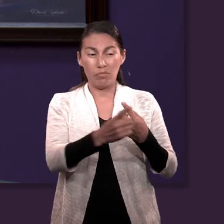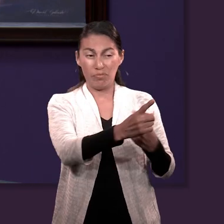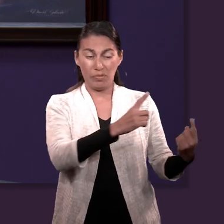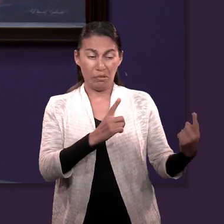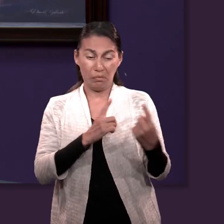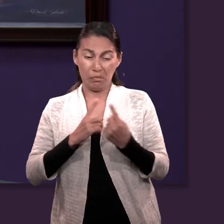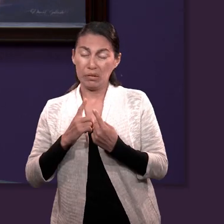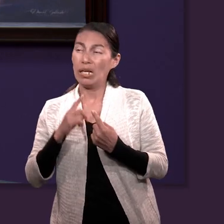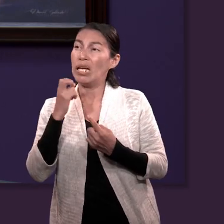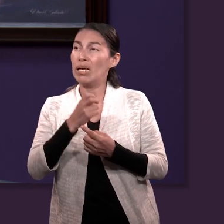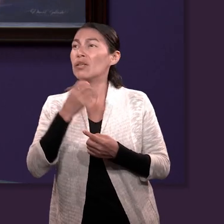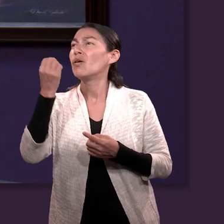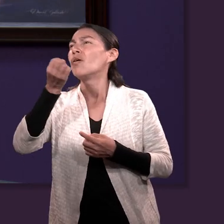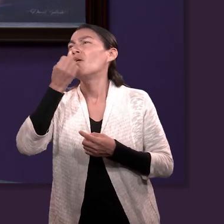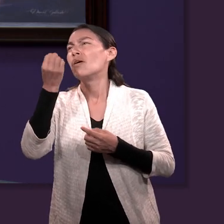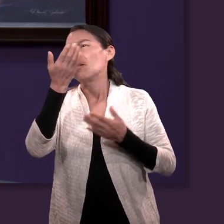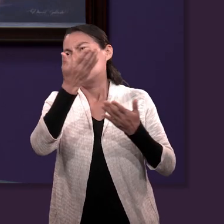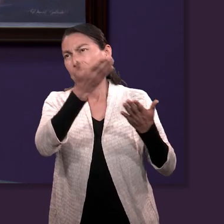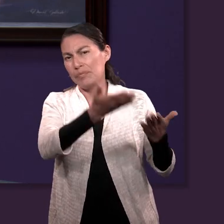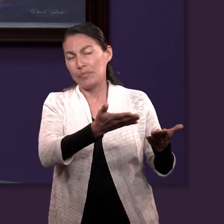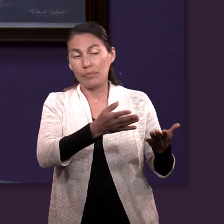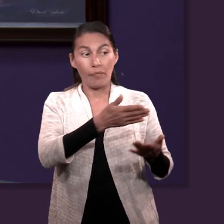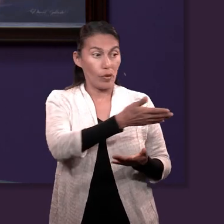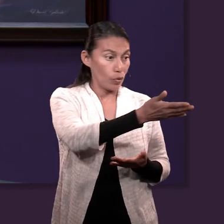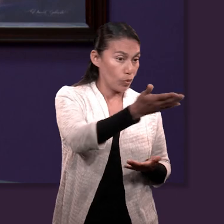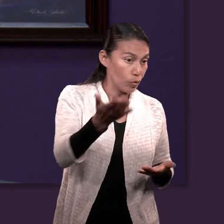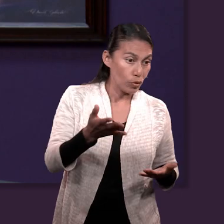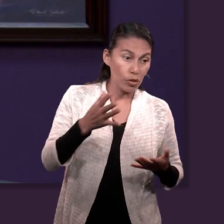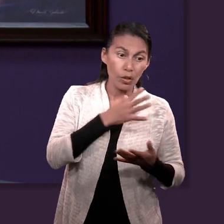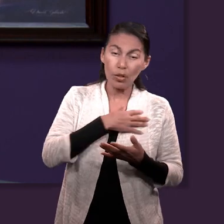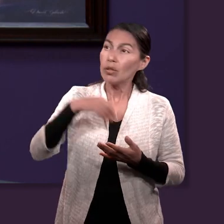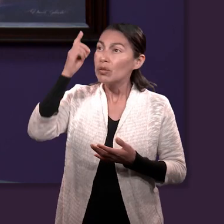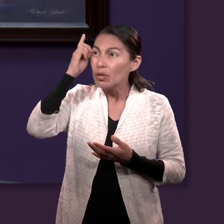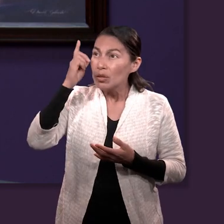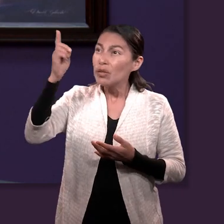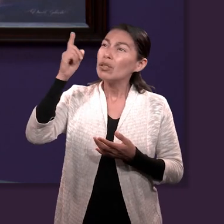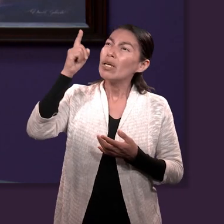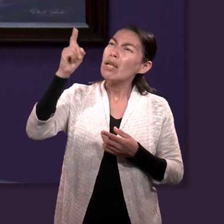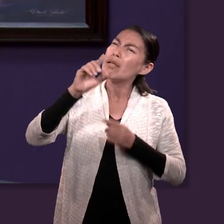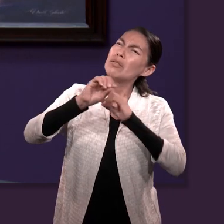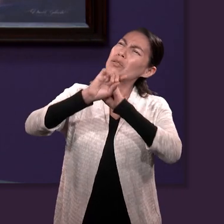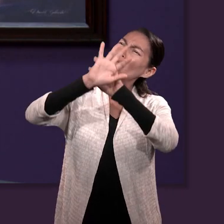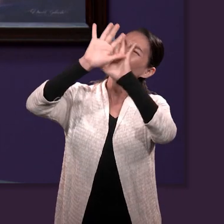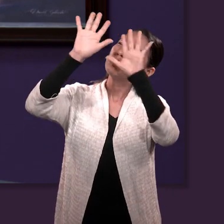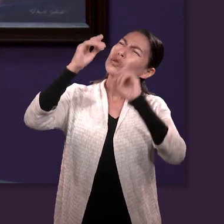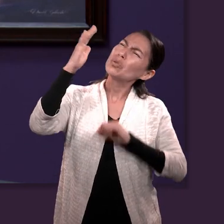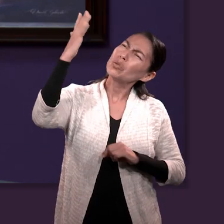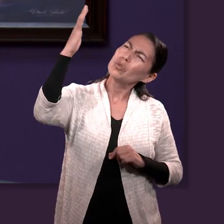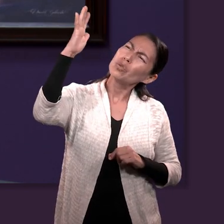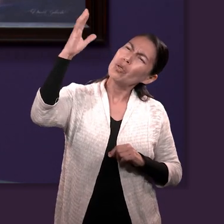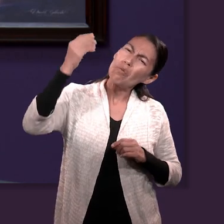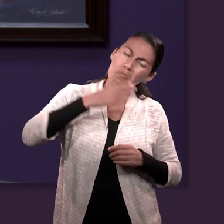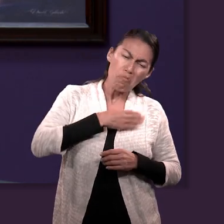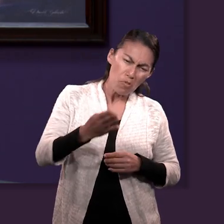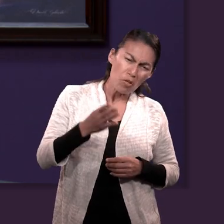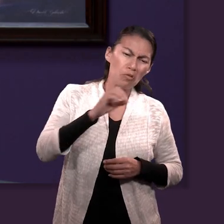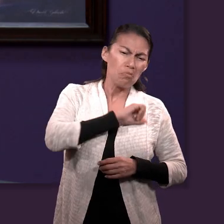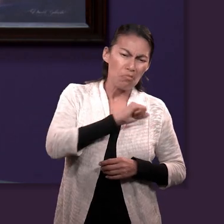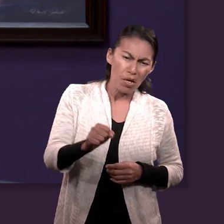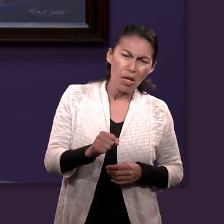vuestro Padre que está en los cielos, que hace salir el sol sobre los malos y buenos. Y que hace llover sobre los justos e injustos. Porque si